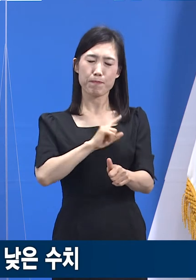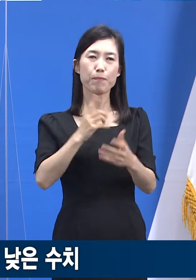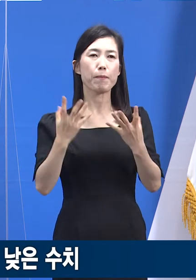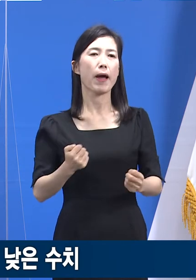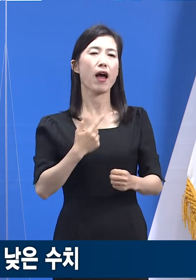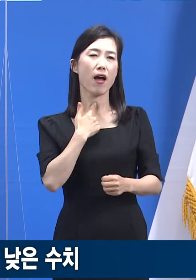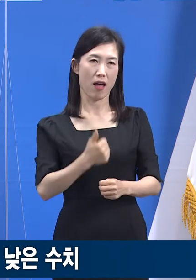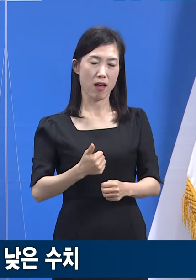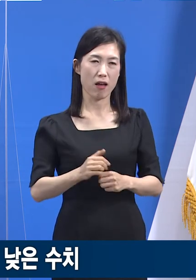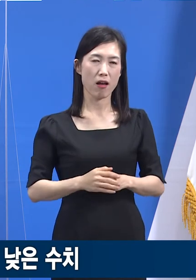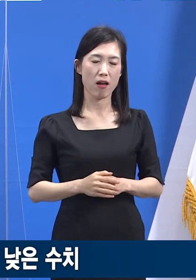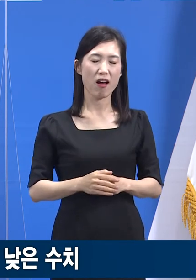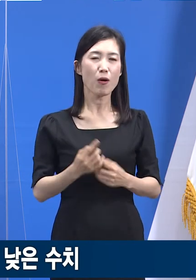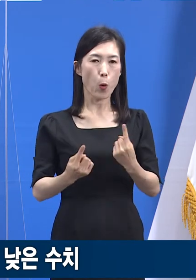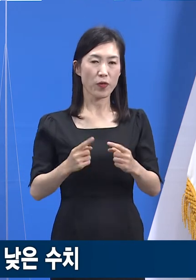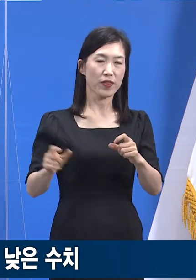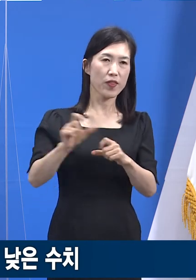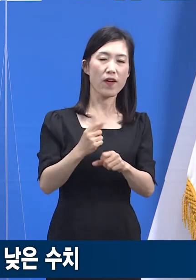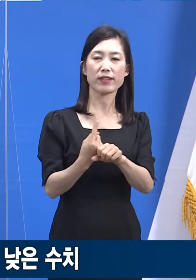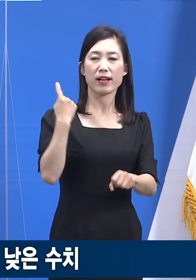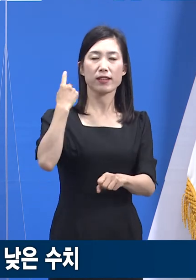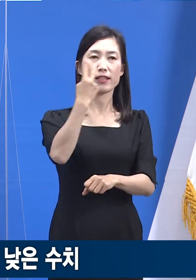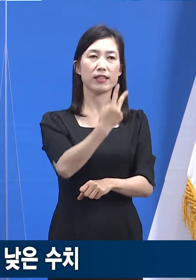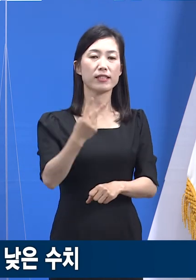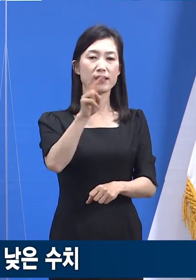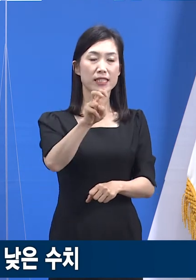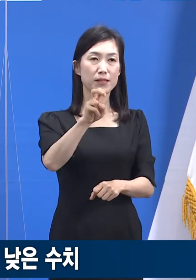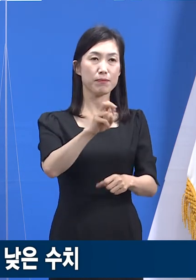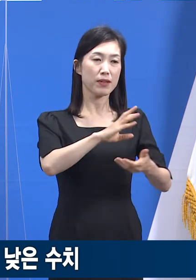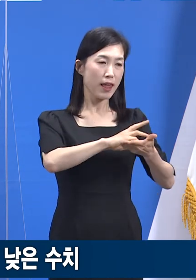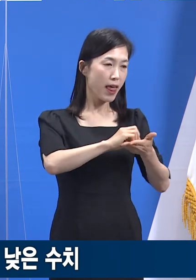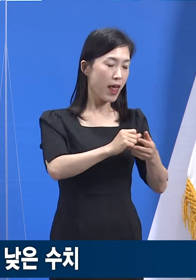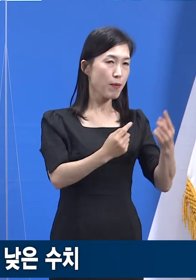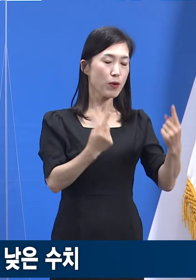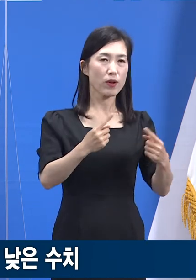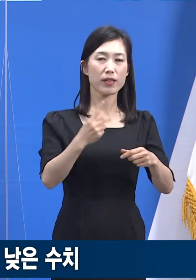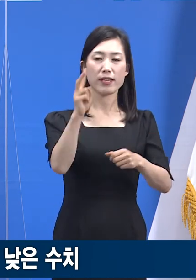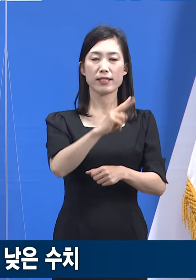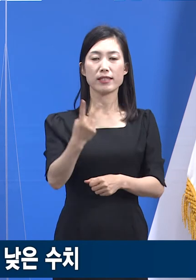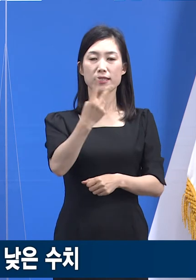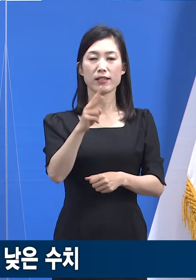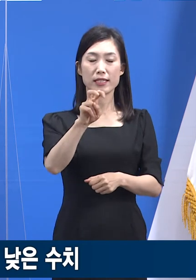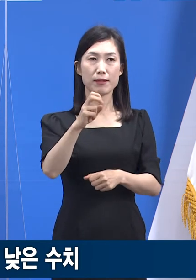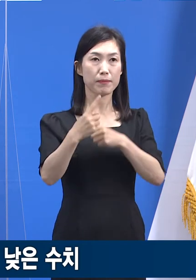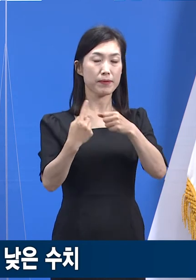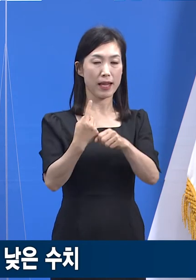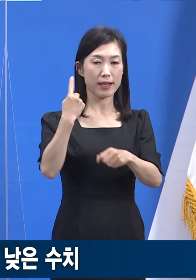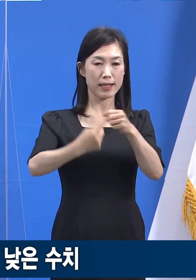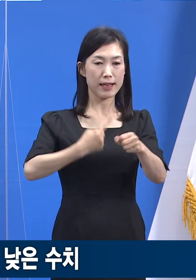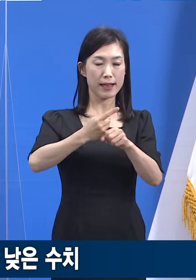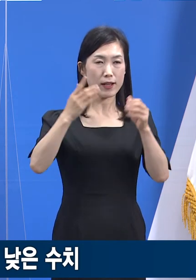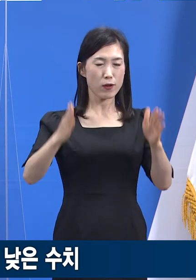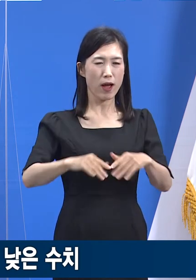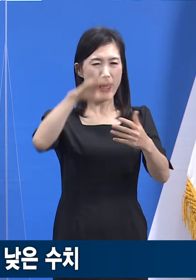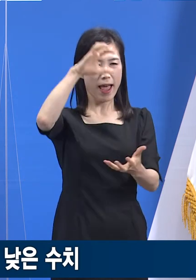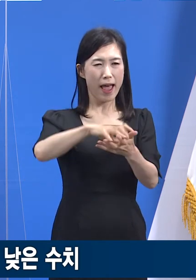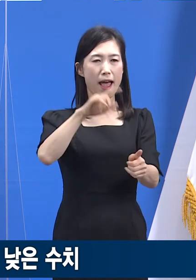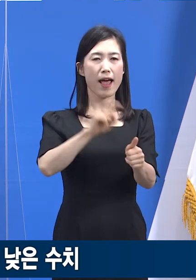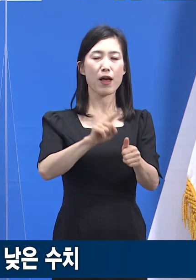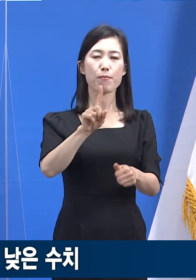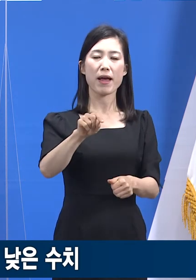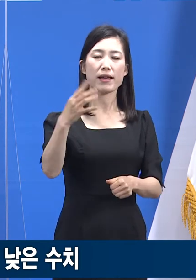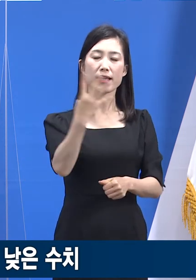사실 2020년 통계는 더 나빴습니다. 2020년 1년간 경기도의 총 확진자 14